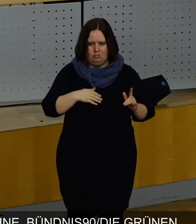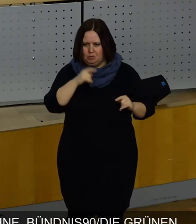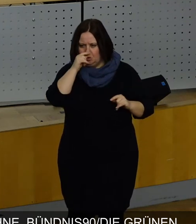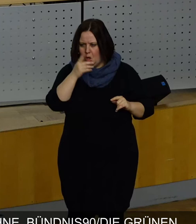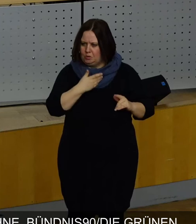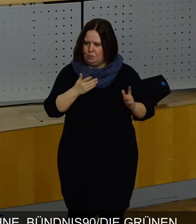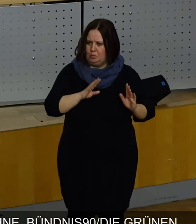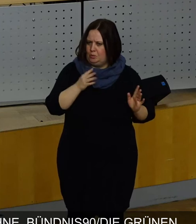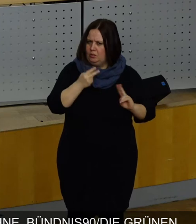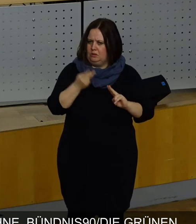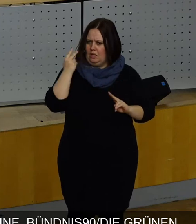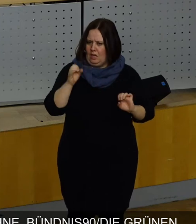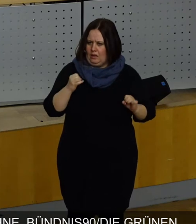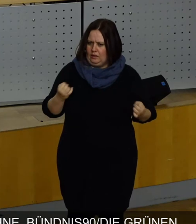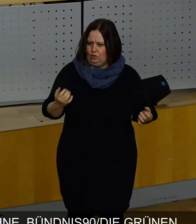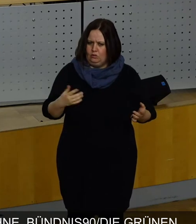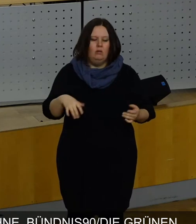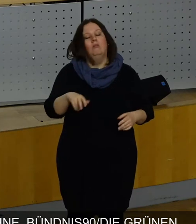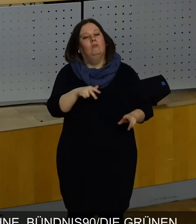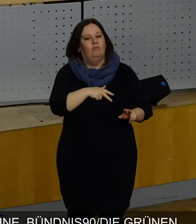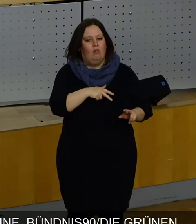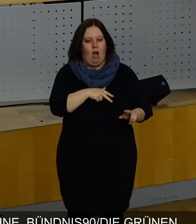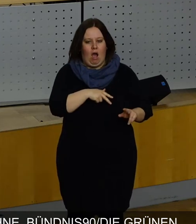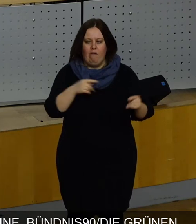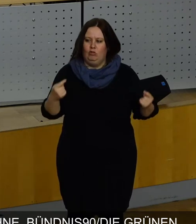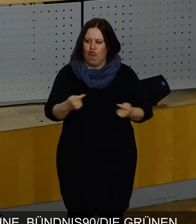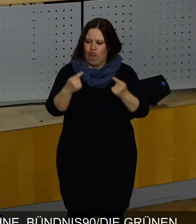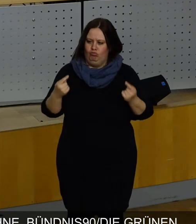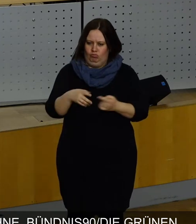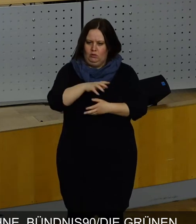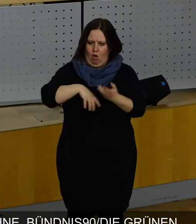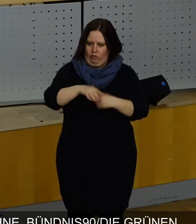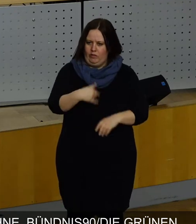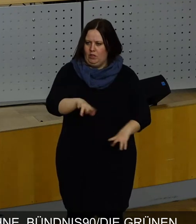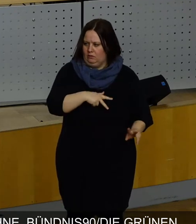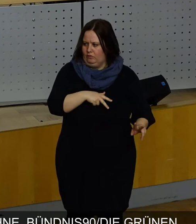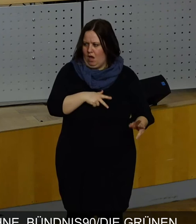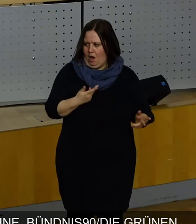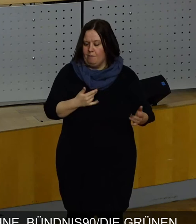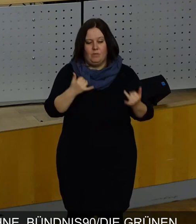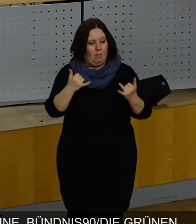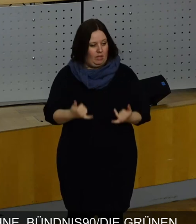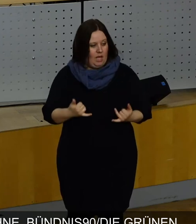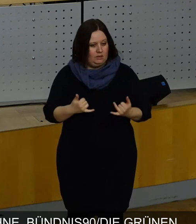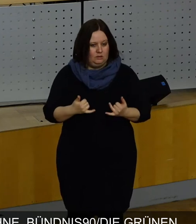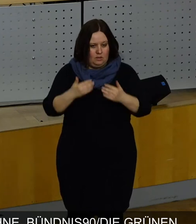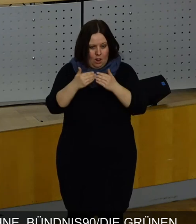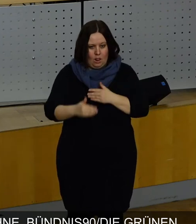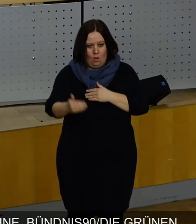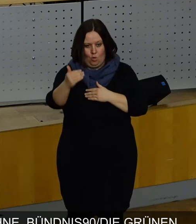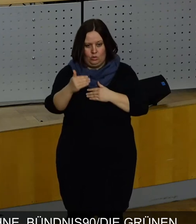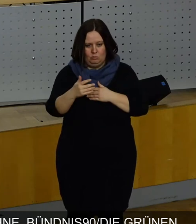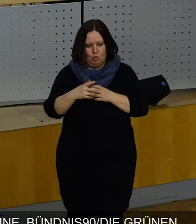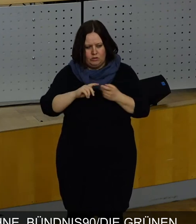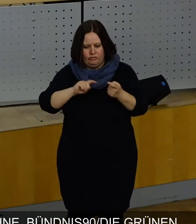Stolz zurückblicken können, weil wir tatsächlich ein zerstrittener Sauhaufen waren. Jetzt, wo es gelungen ist, in zählen